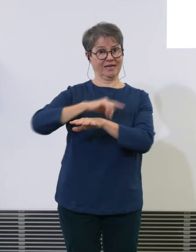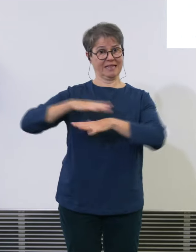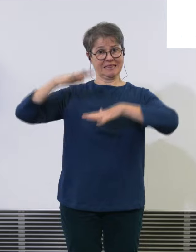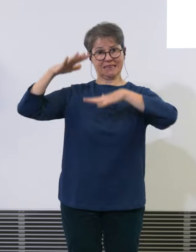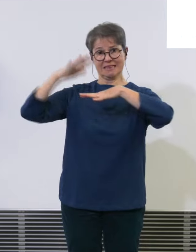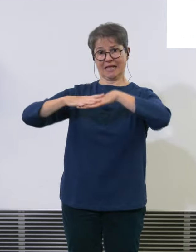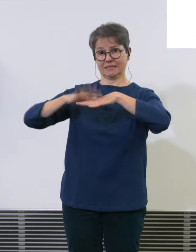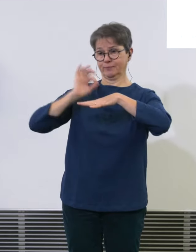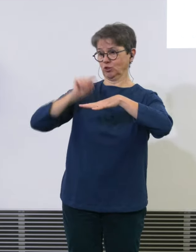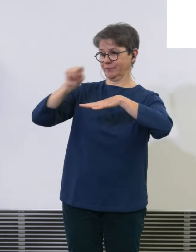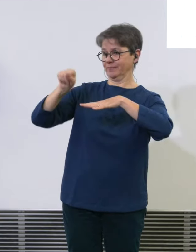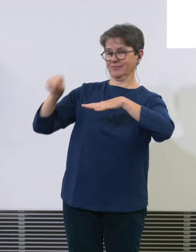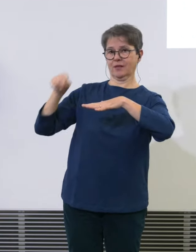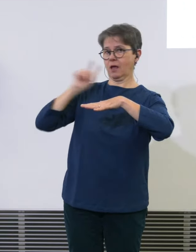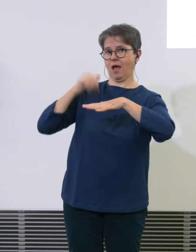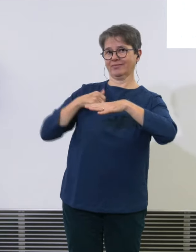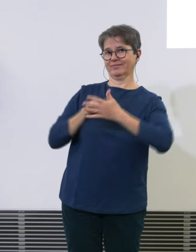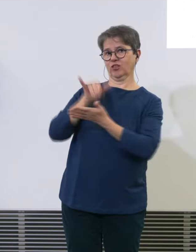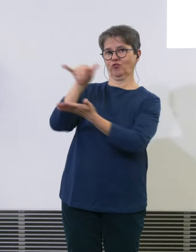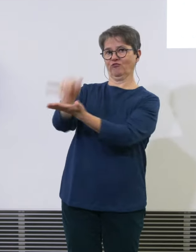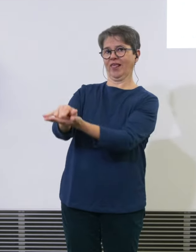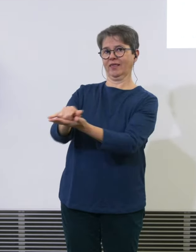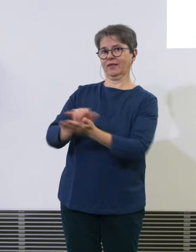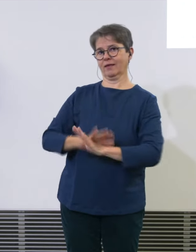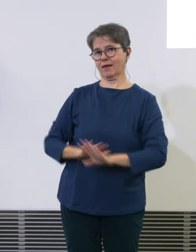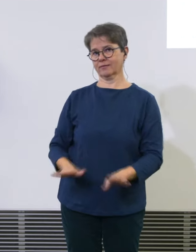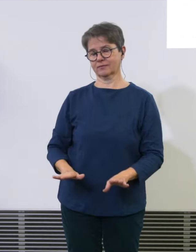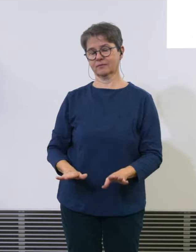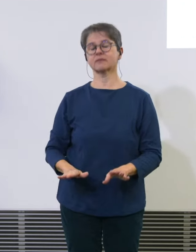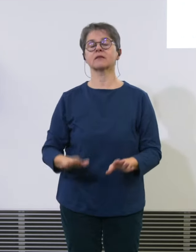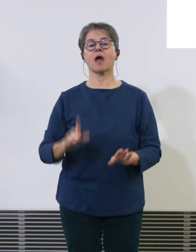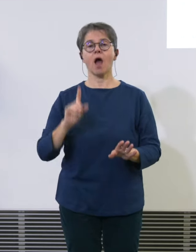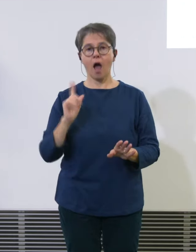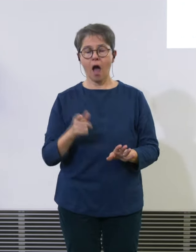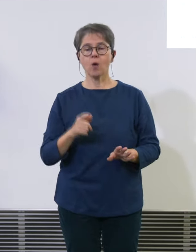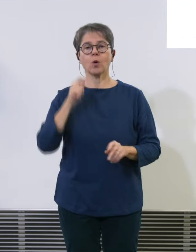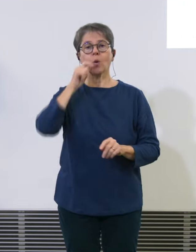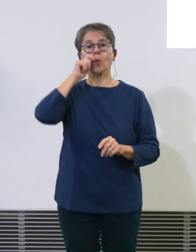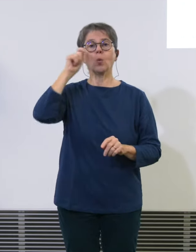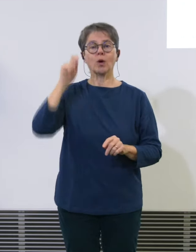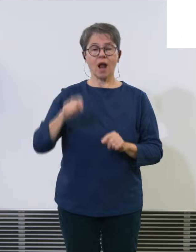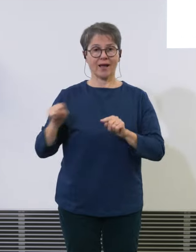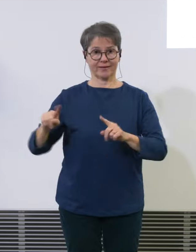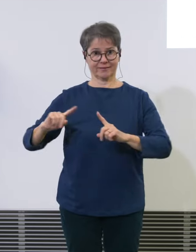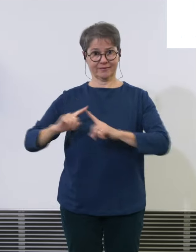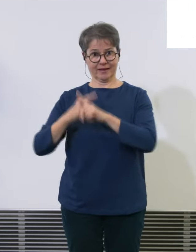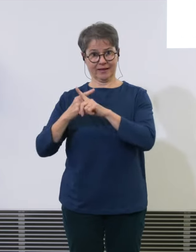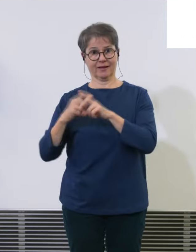können aber beispielsweise hat auch der Konflikt in der Ukraine zur Folge dass der ganze Verkehr sich